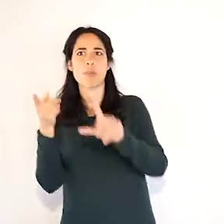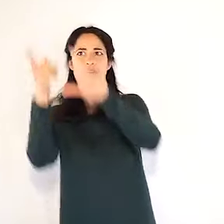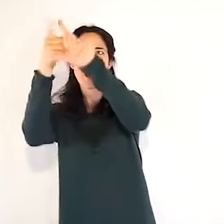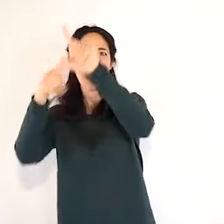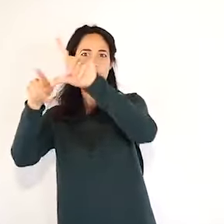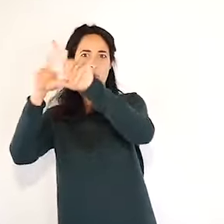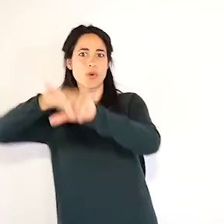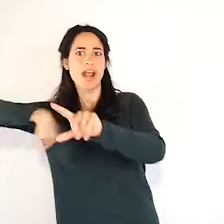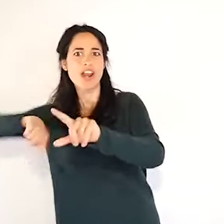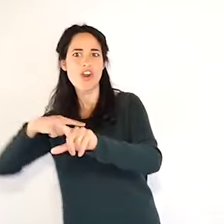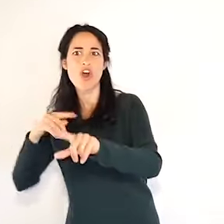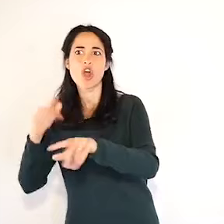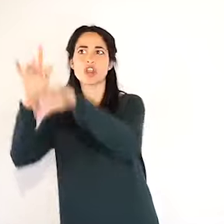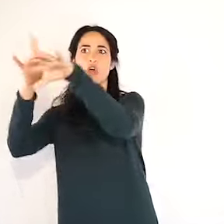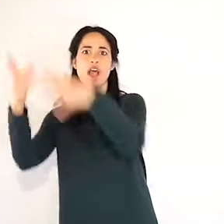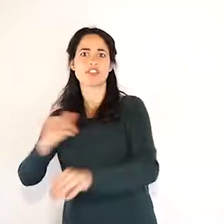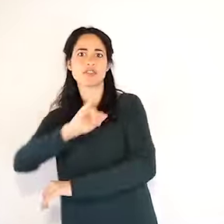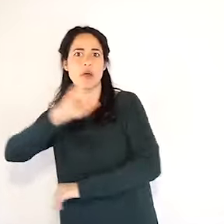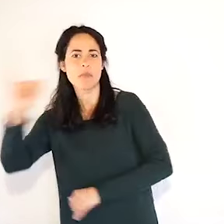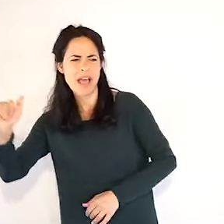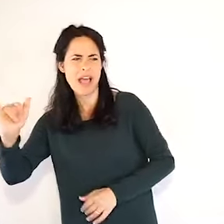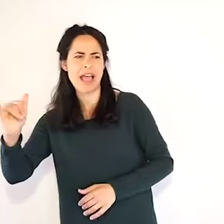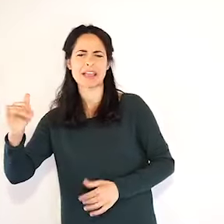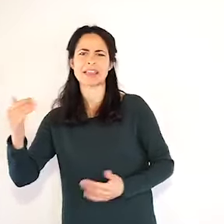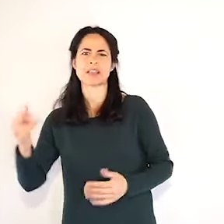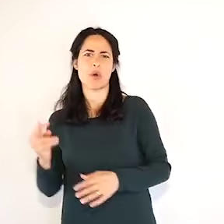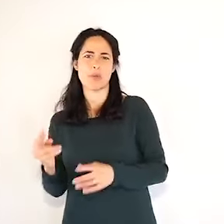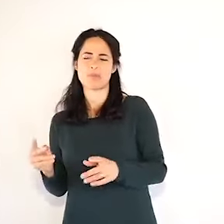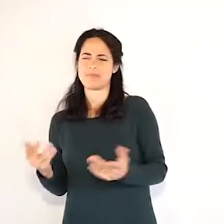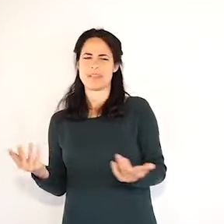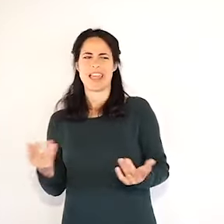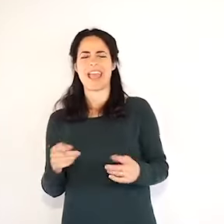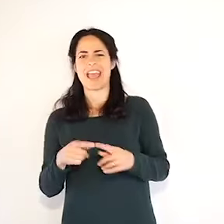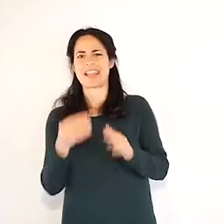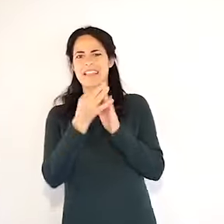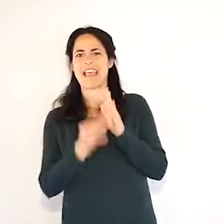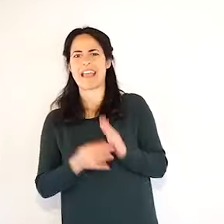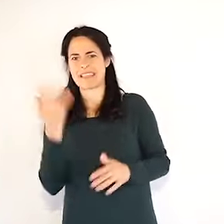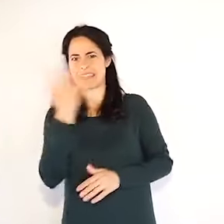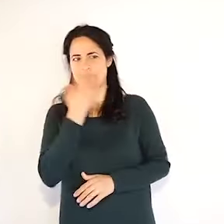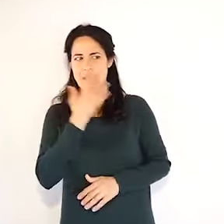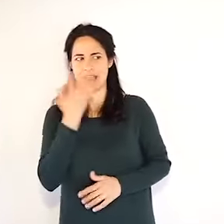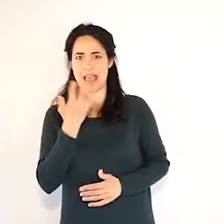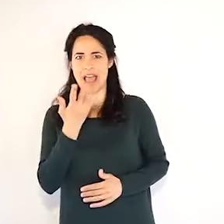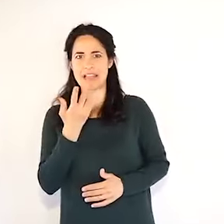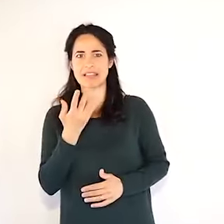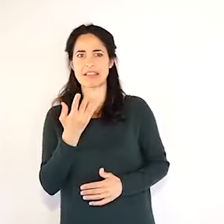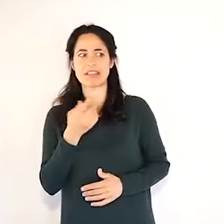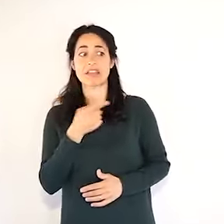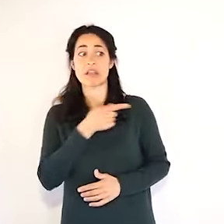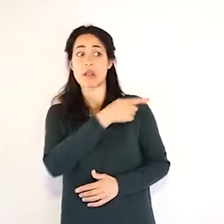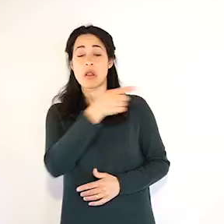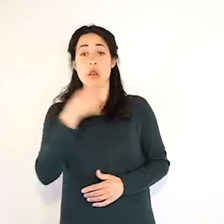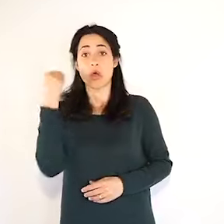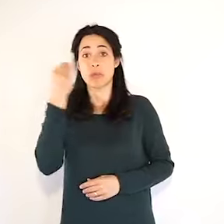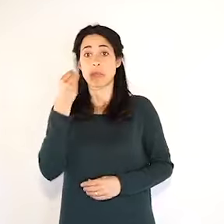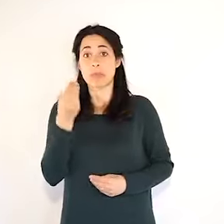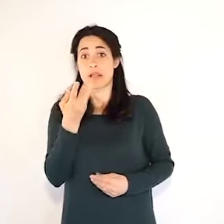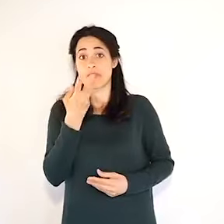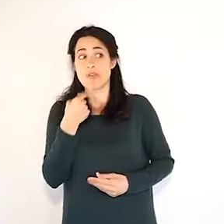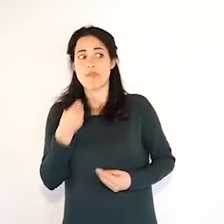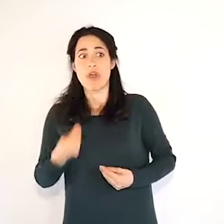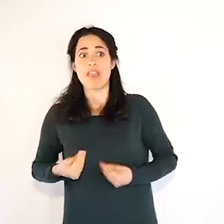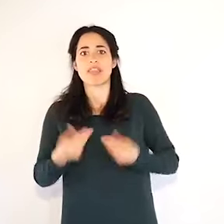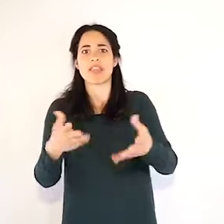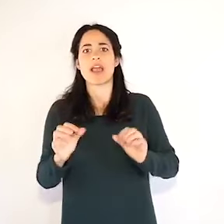luna, quindi noi daremmo fintamente dei dati, ma forse anche esagerando, per